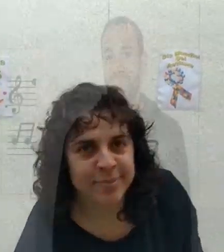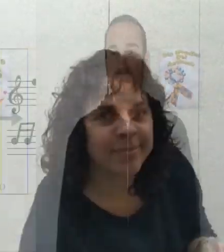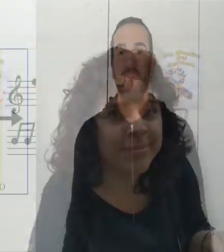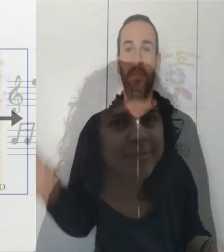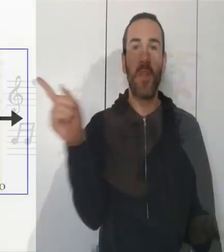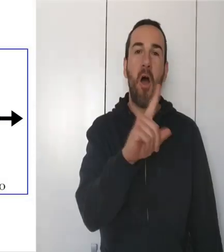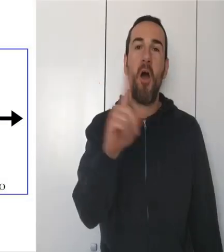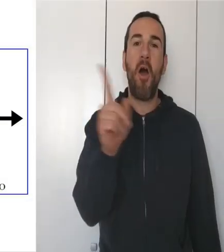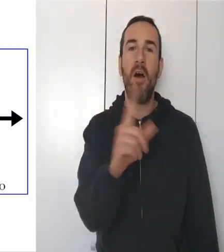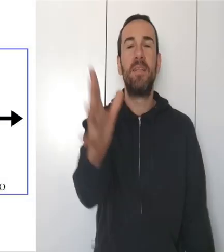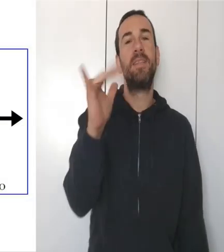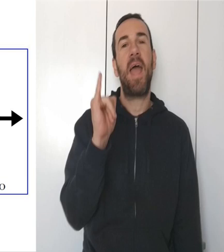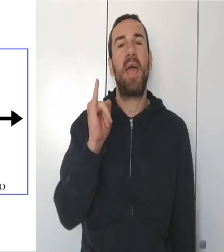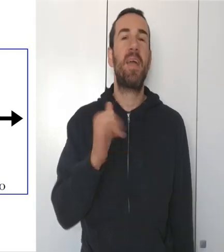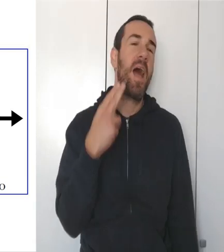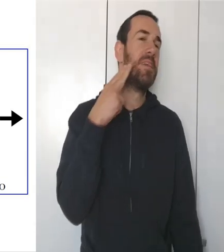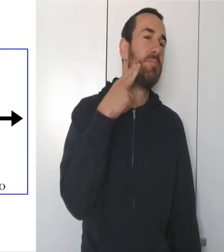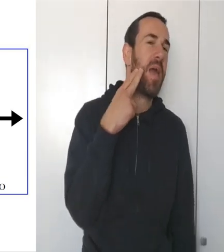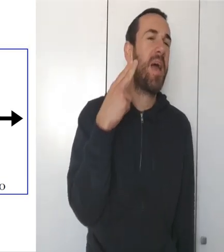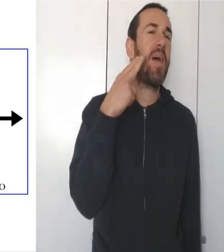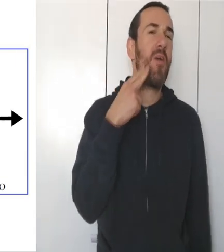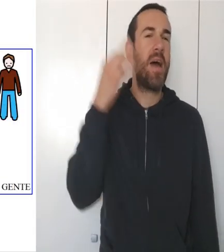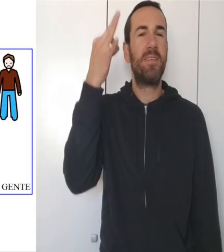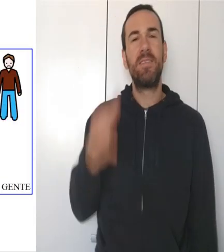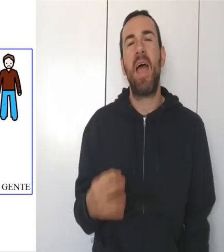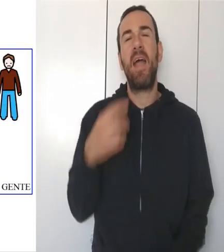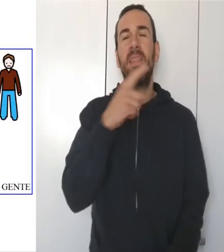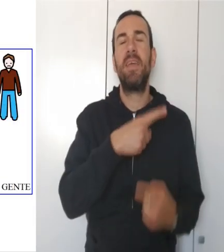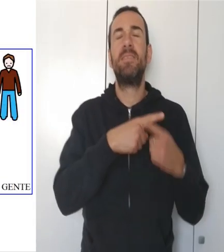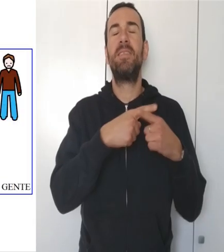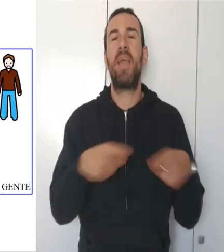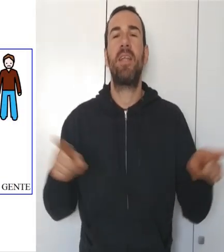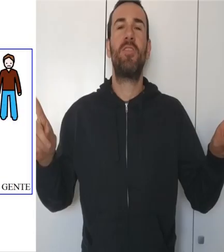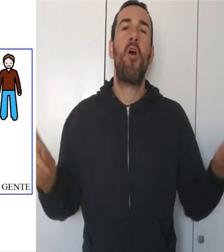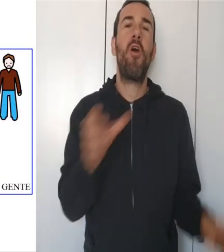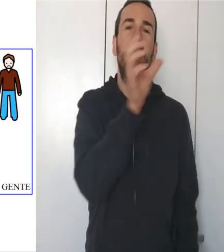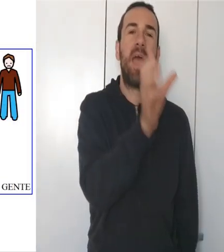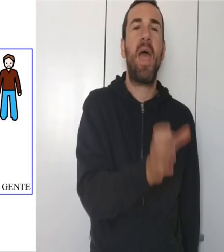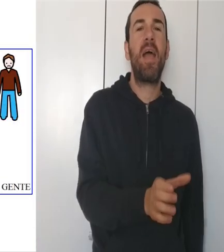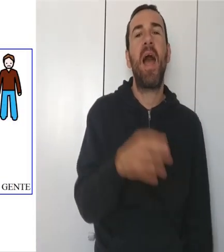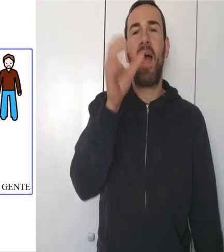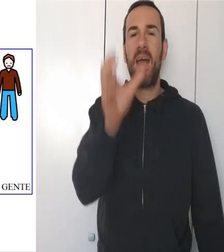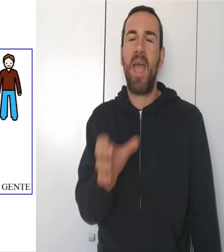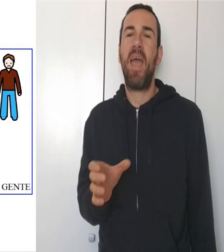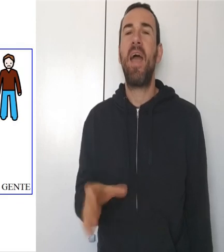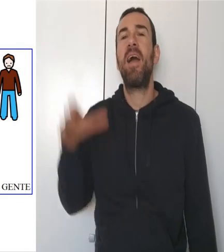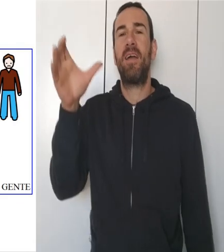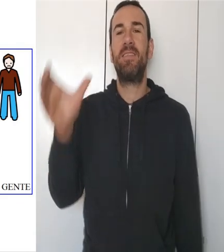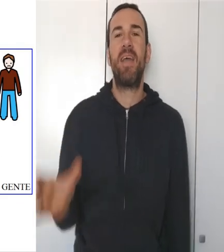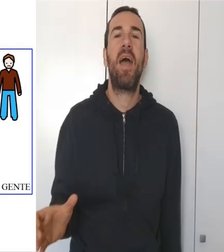No tengas miedo a ser distinto que la gente